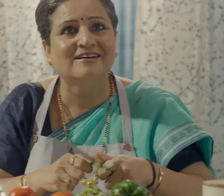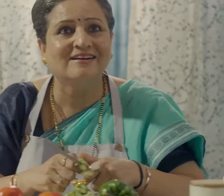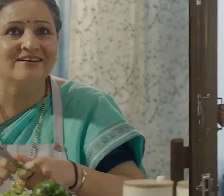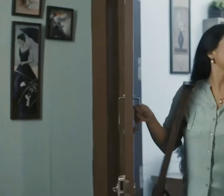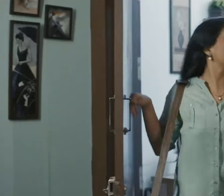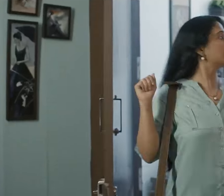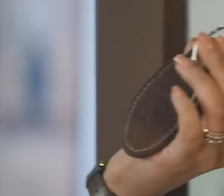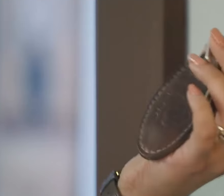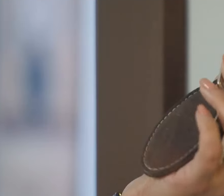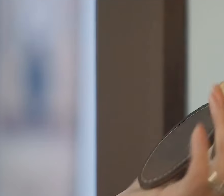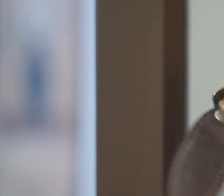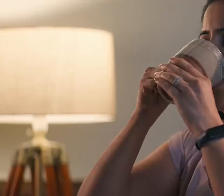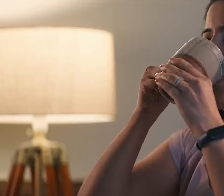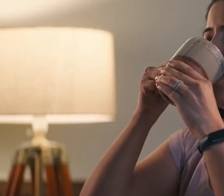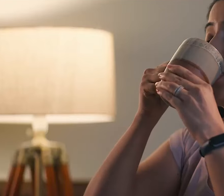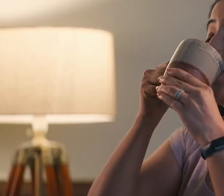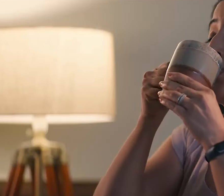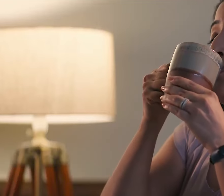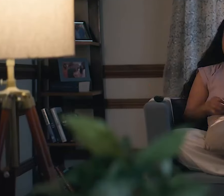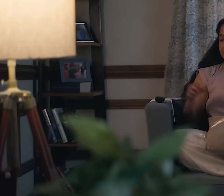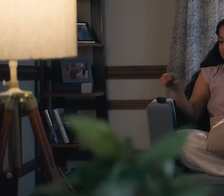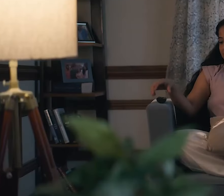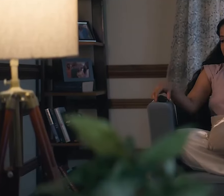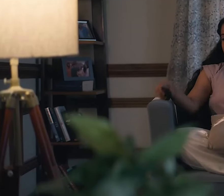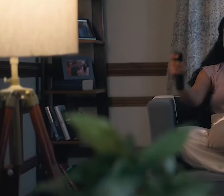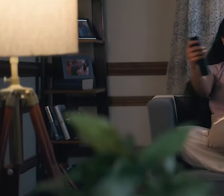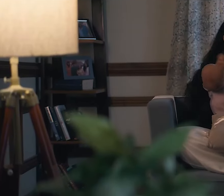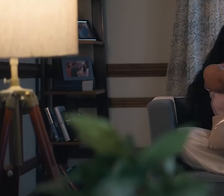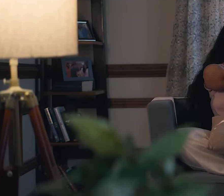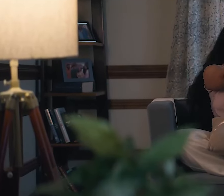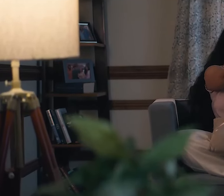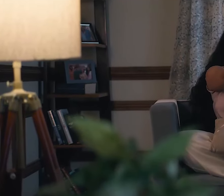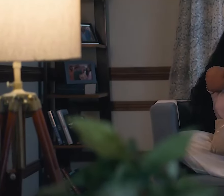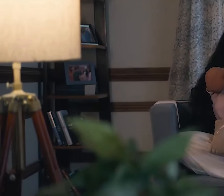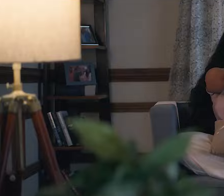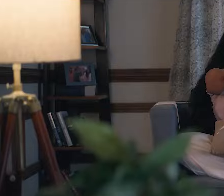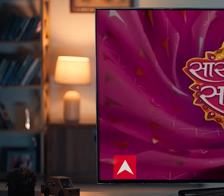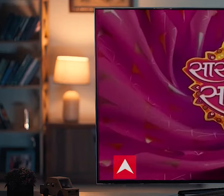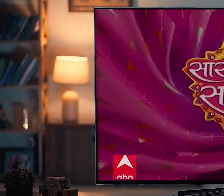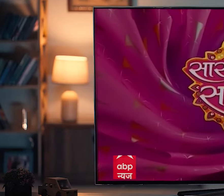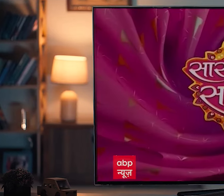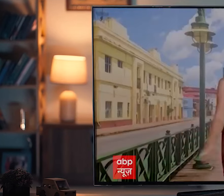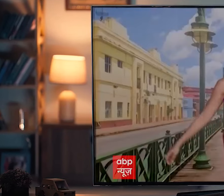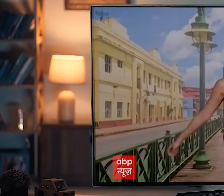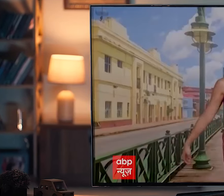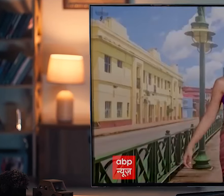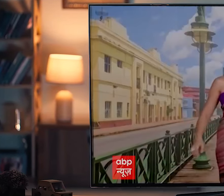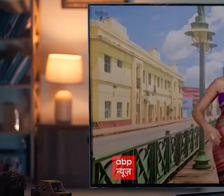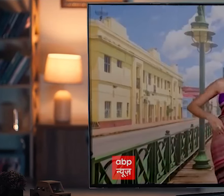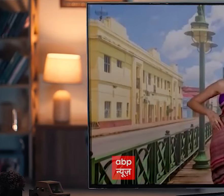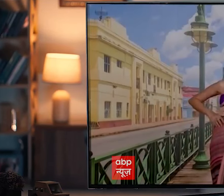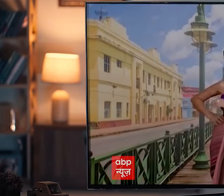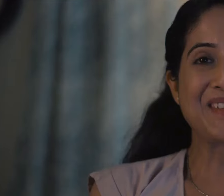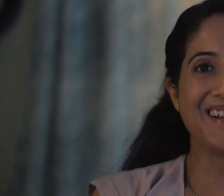और ये हैं इनकी बहू पूरे दिन ऑफिस की टेंशन हो जाए गॉन जब ये करें अपना फेवरिट शो फ्री